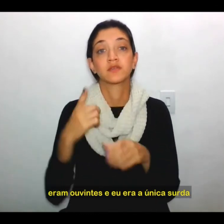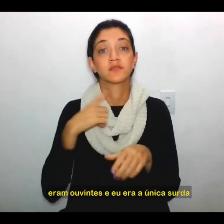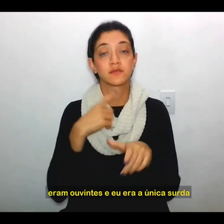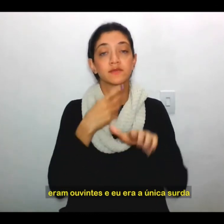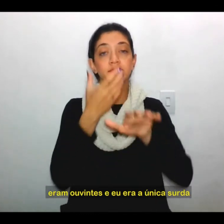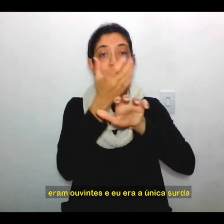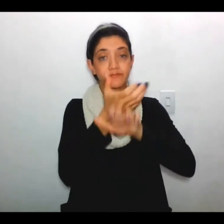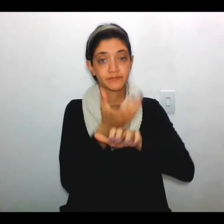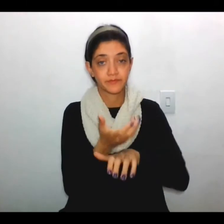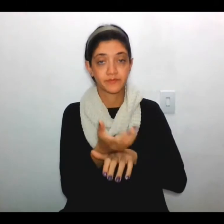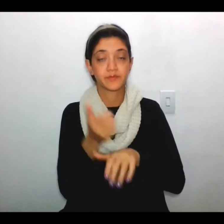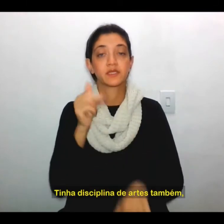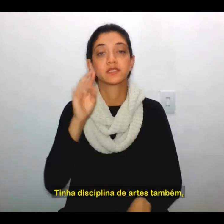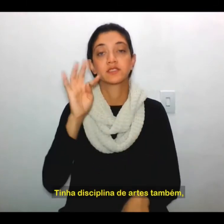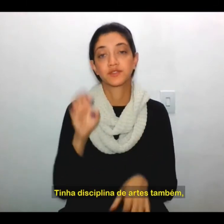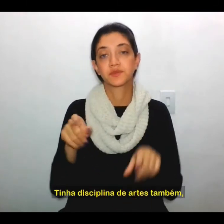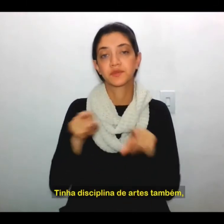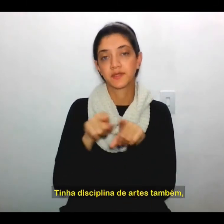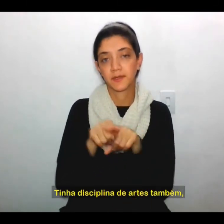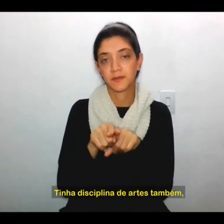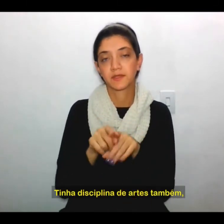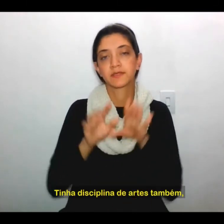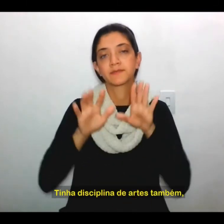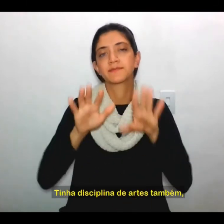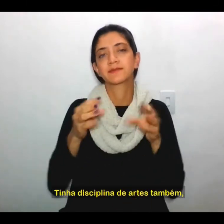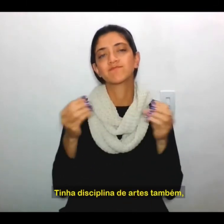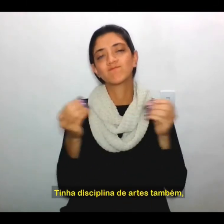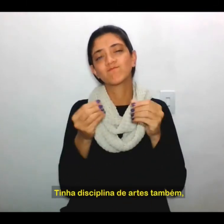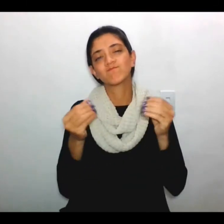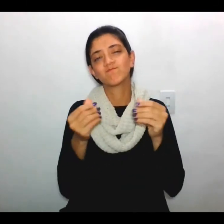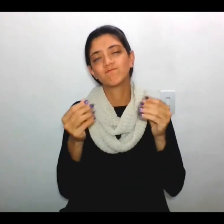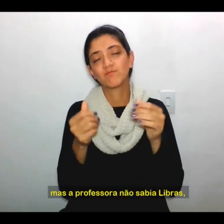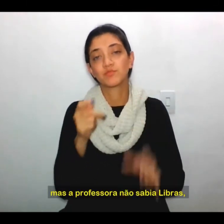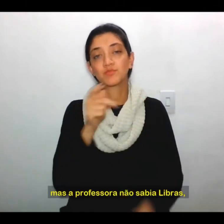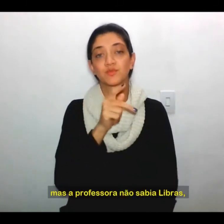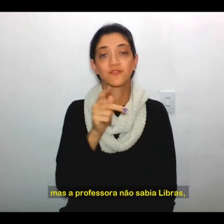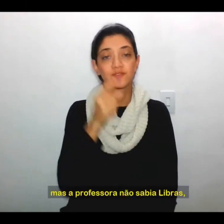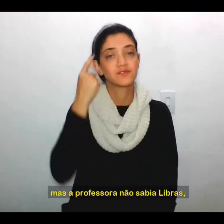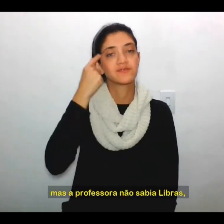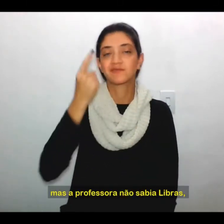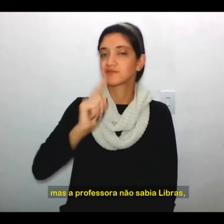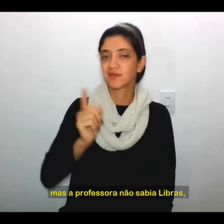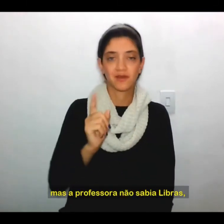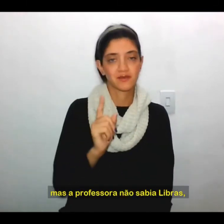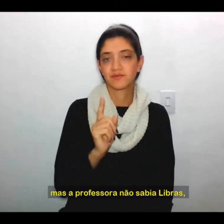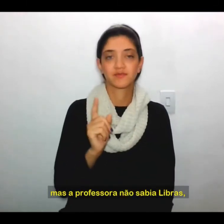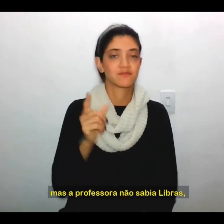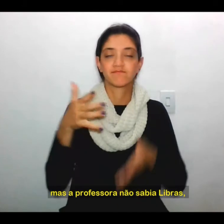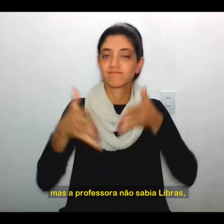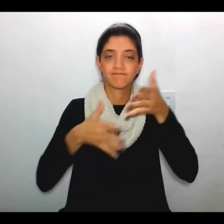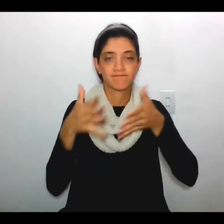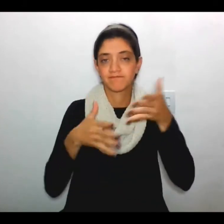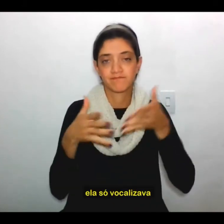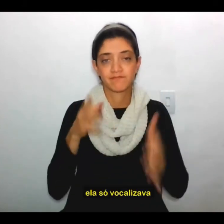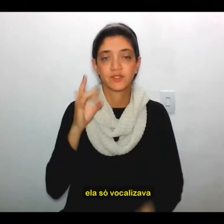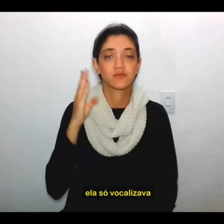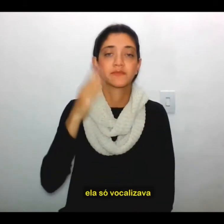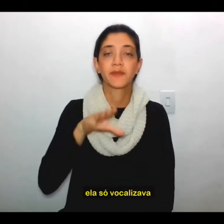surda. Tinha disciplina de artes também, mas a professora não sabia libras. Ela só